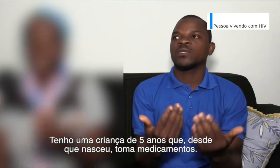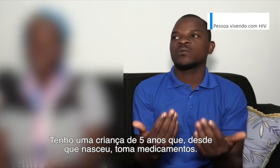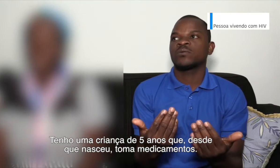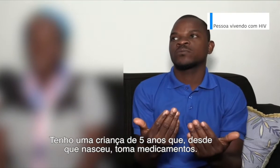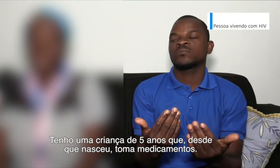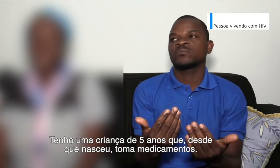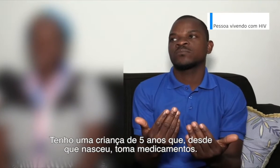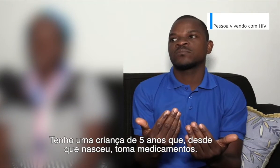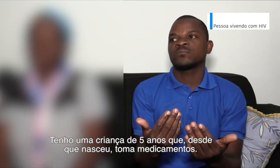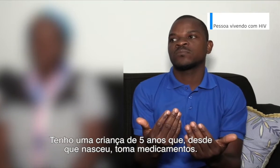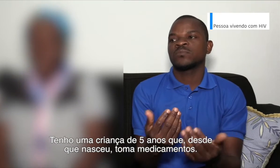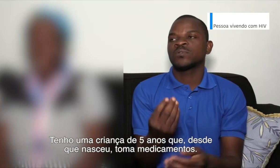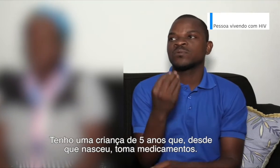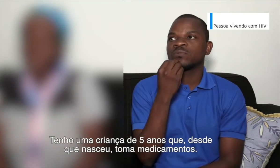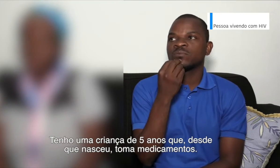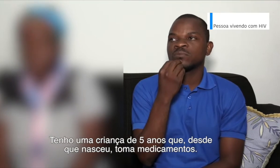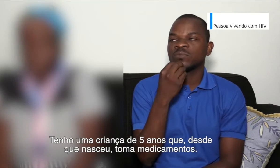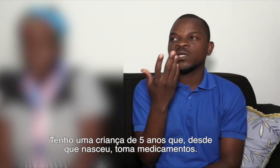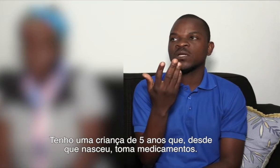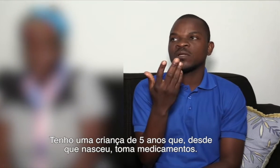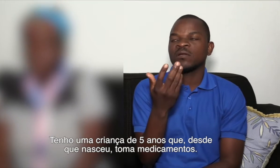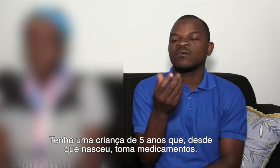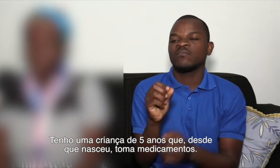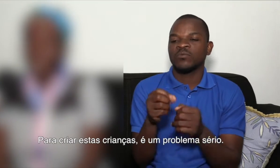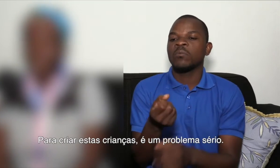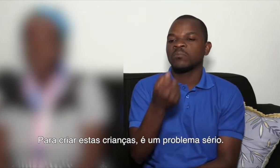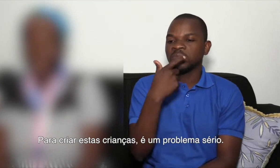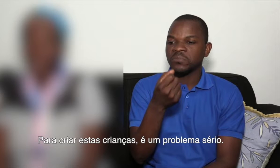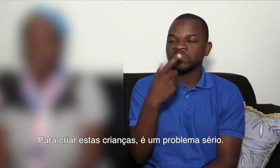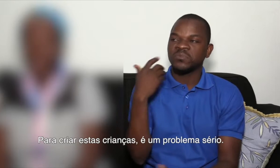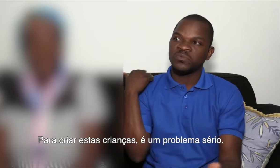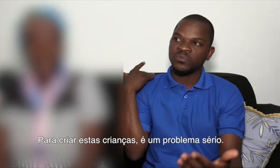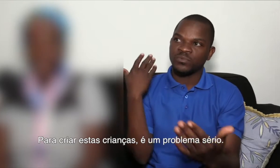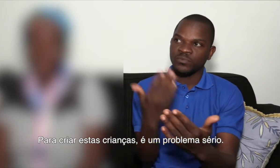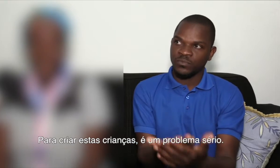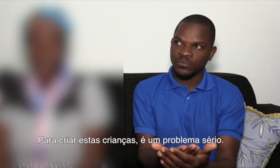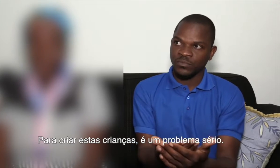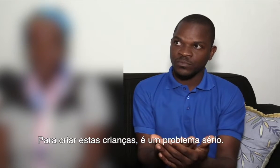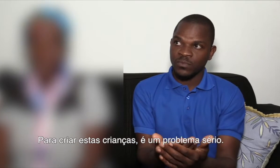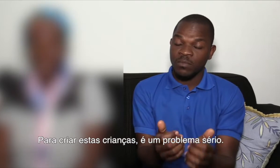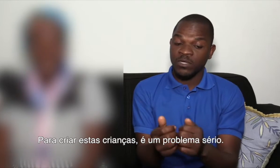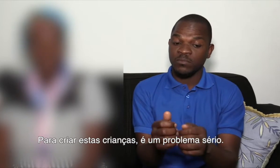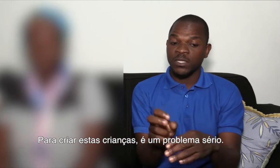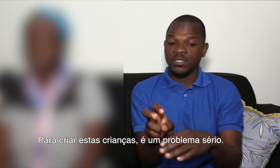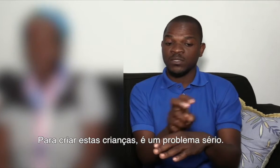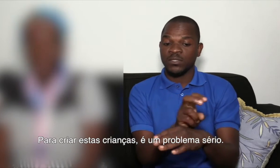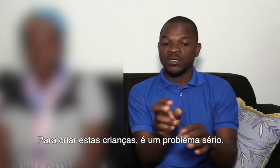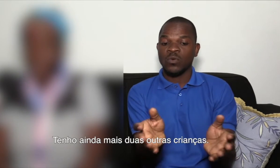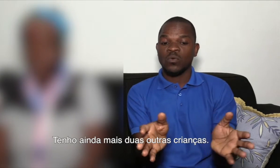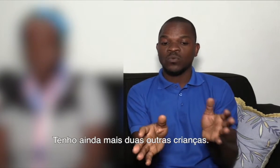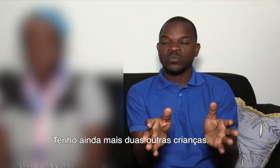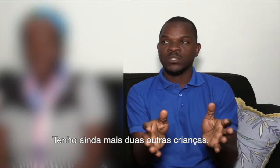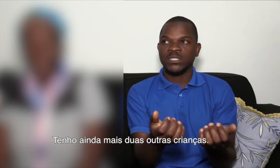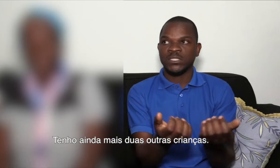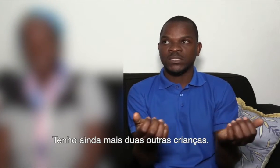está comendo medicamento, toma medicamento. E para criar aquelas crianças é um problema